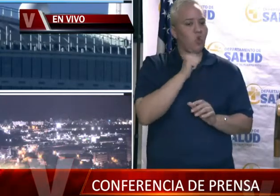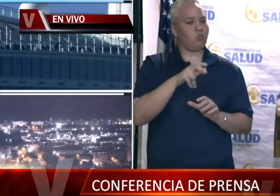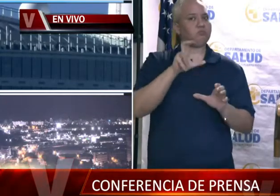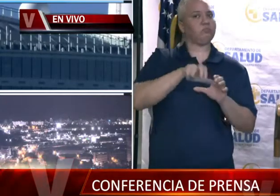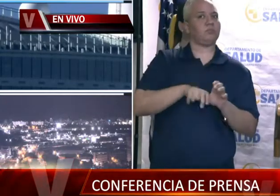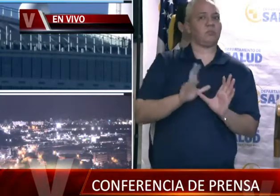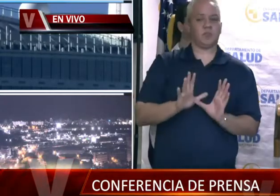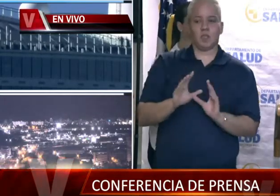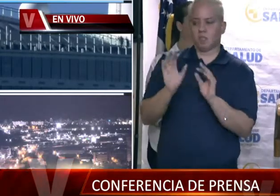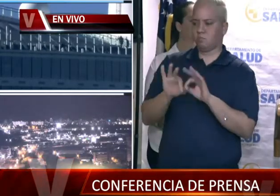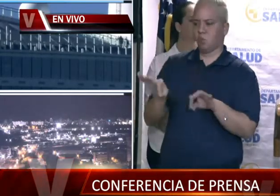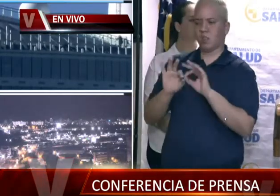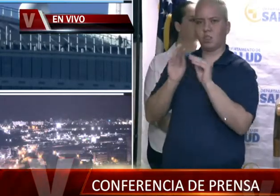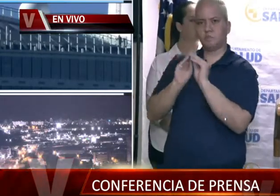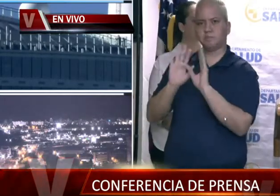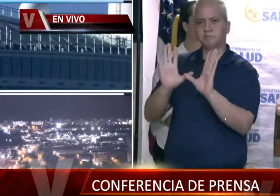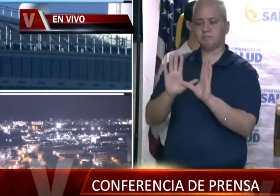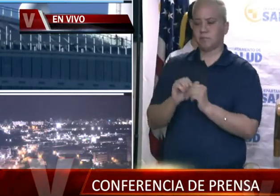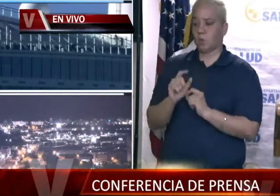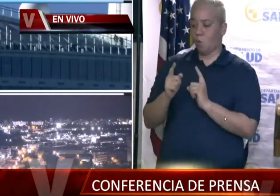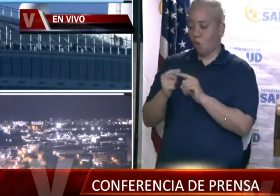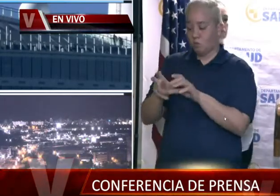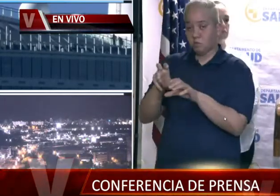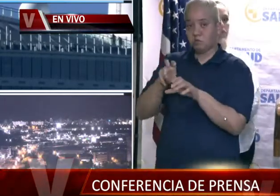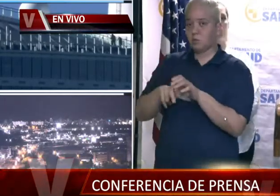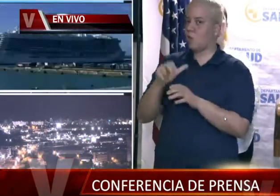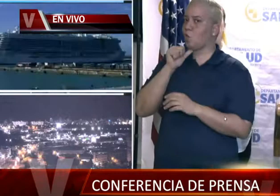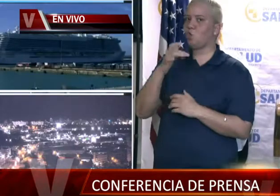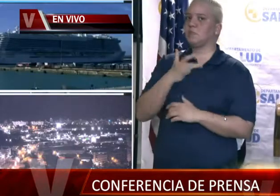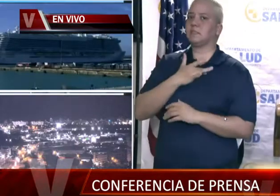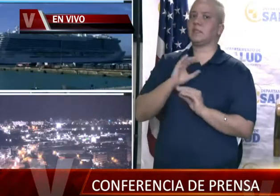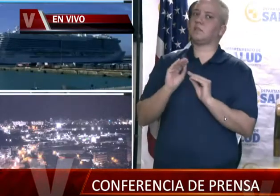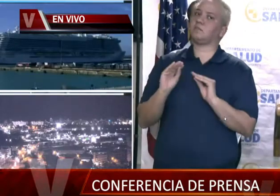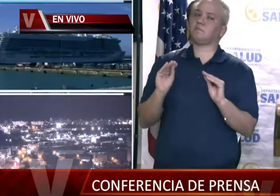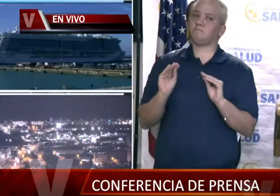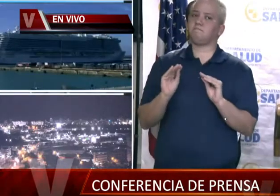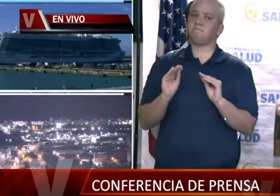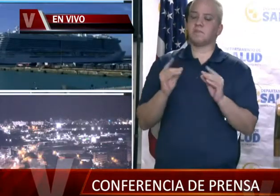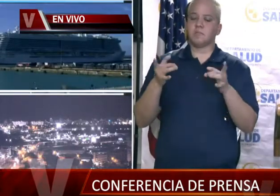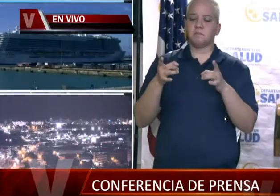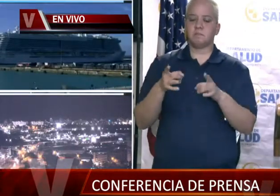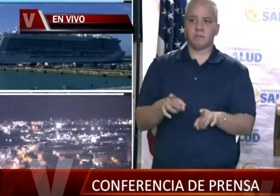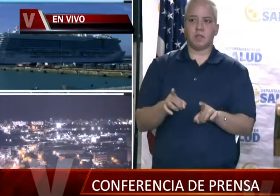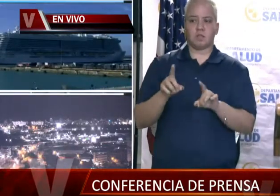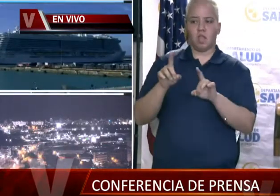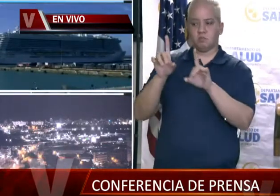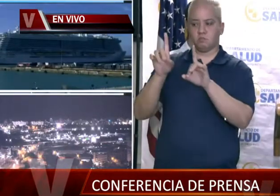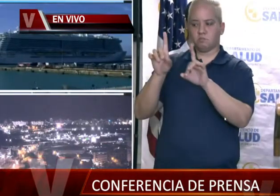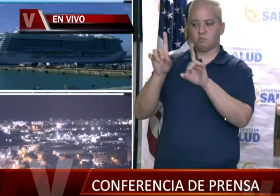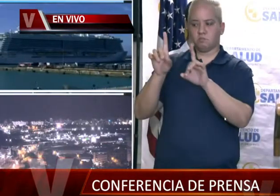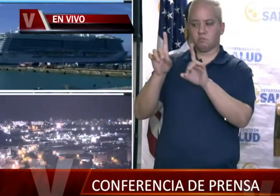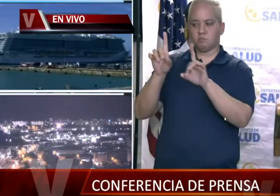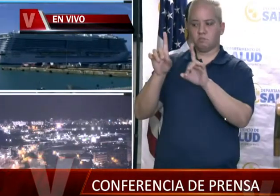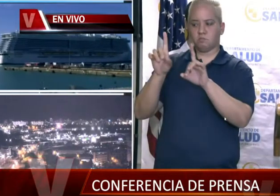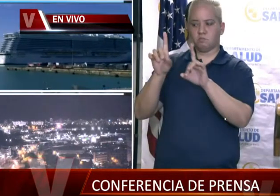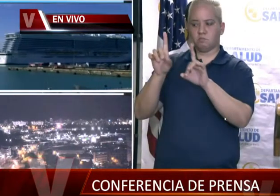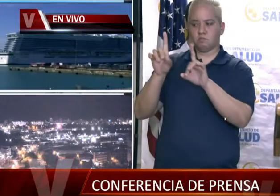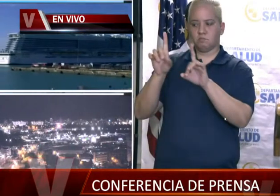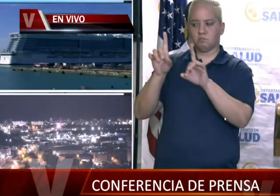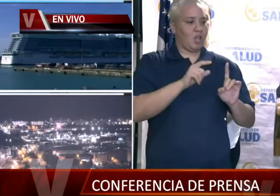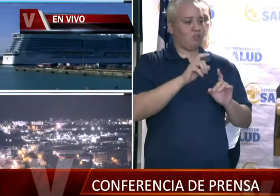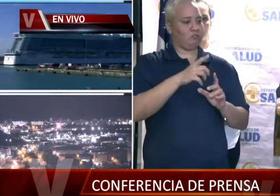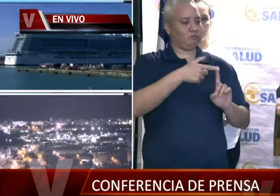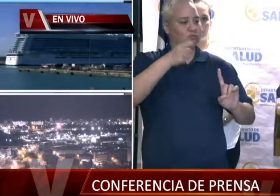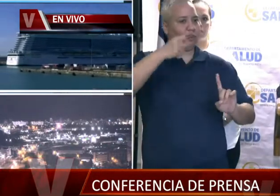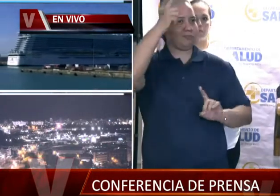importante aclarar. Cuando aborda el crucero, no tenía síntomas. Es por eso que puede pasar el screening. Pero venía de Italia. ¿Qué era un criterio que podían